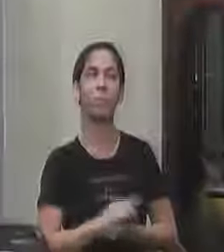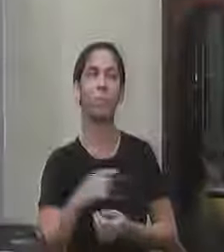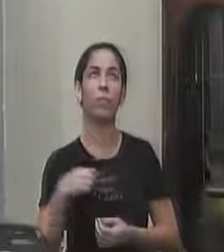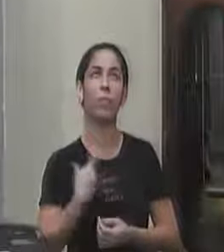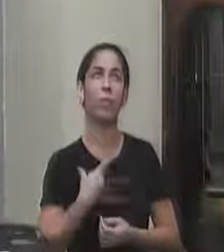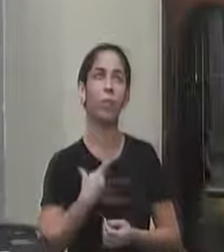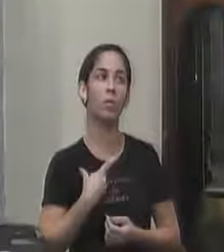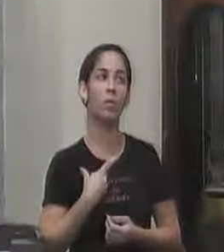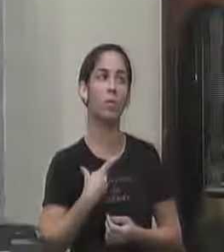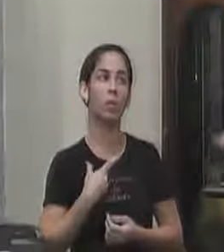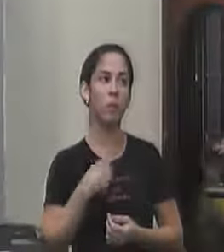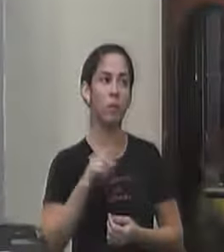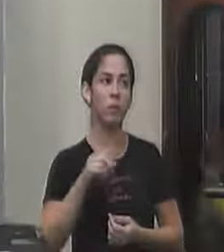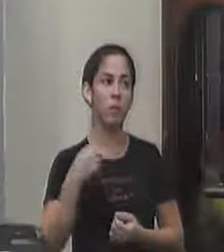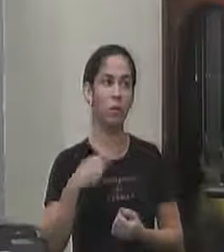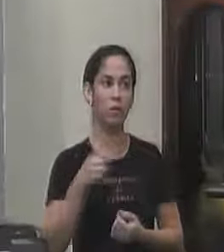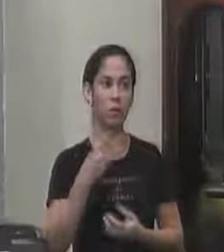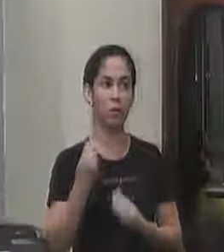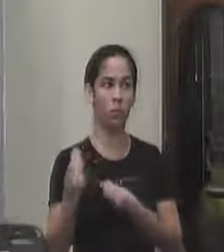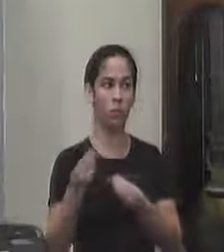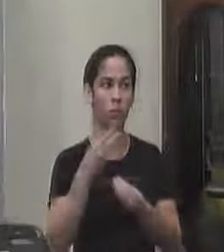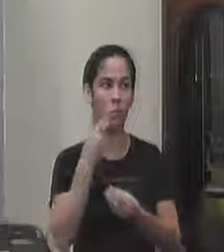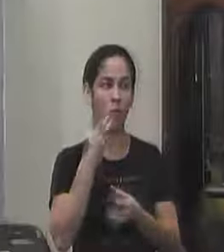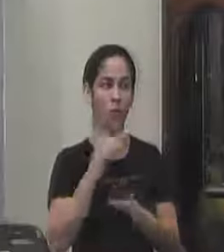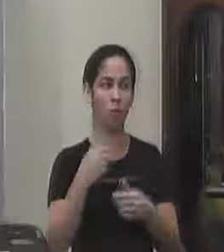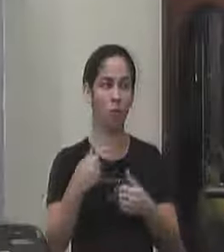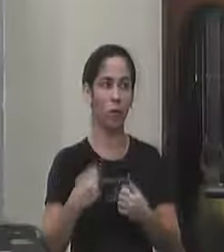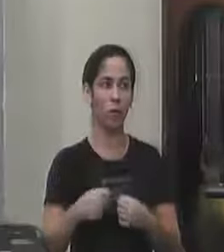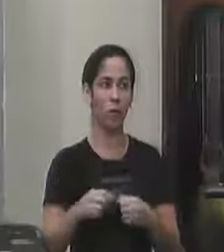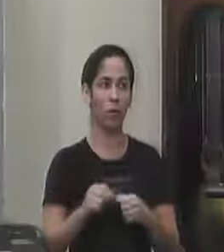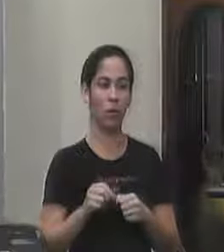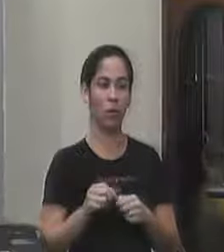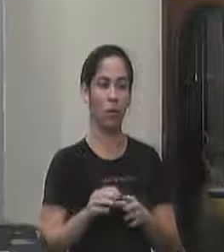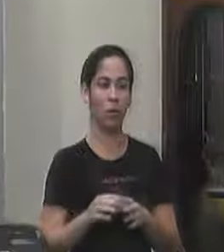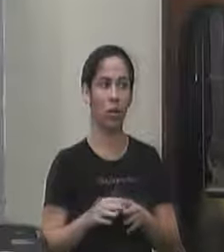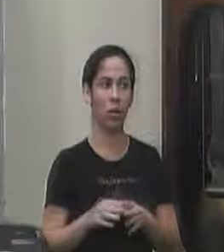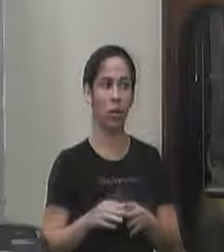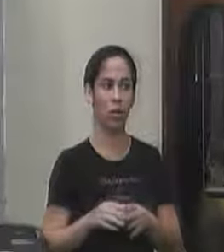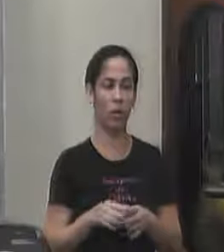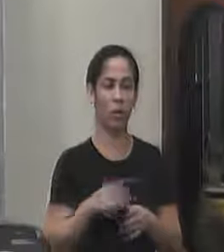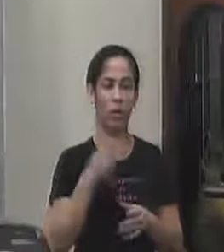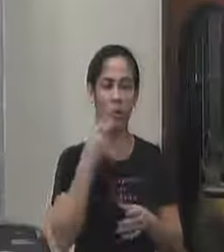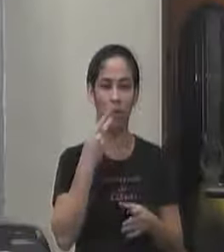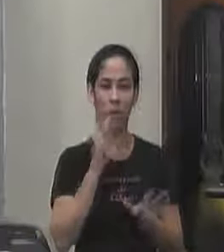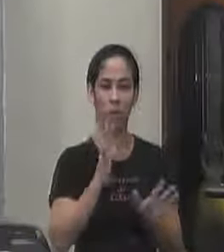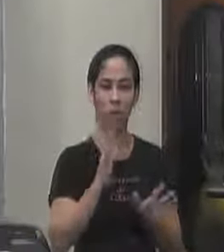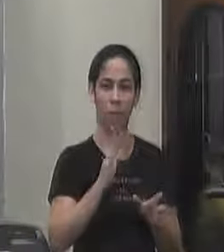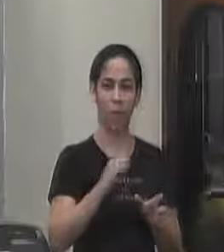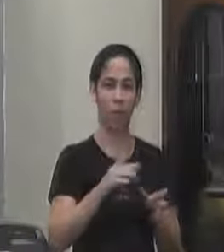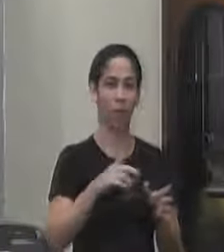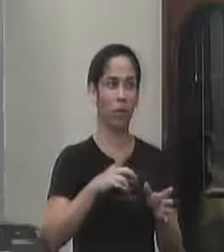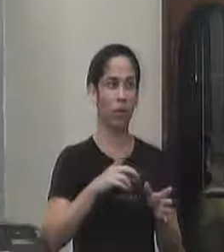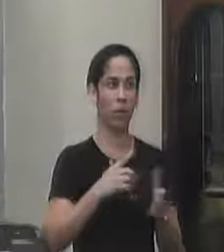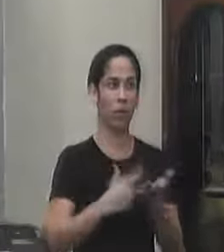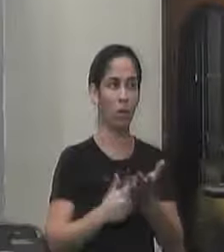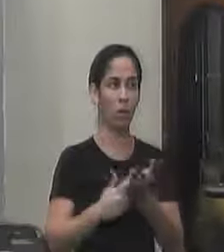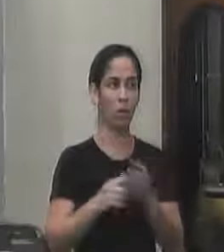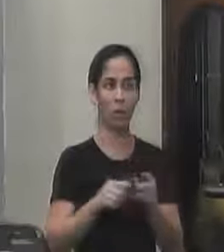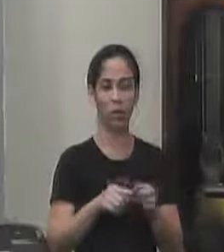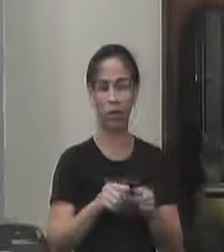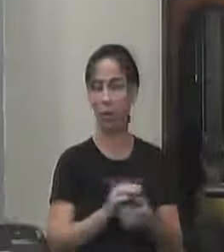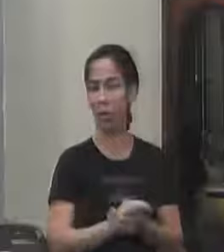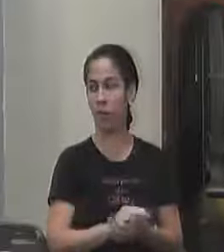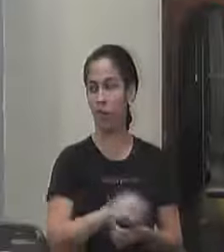teve eu não vou precisar muito porque eu dependo exatamente de vamos dizer bater o martelo mas nós tivemos esse compromisso